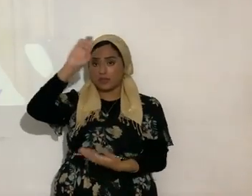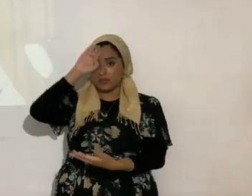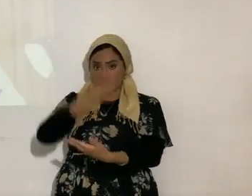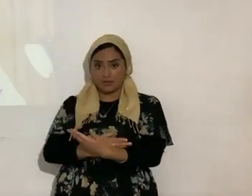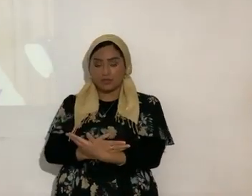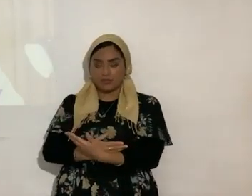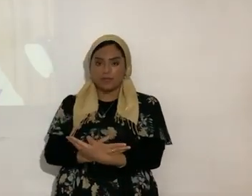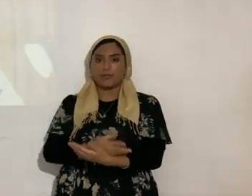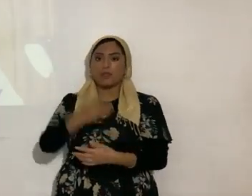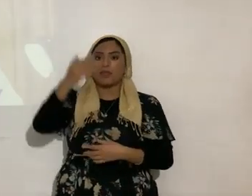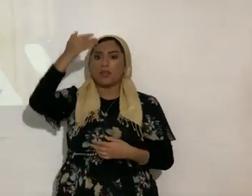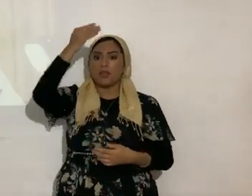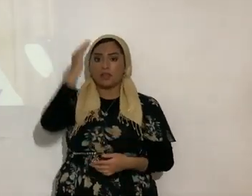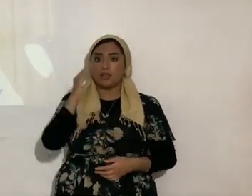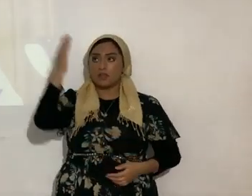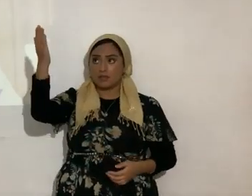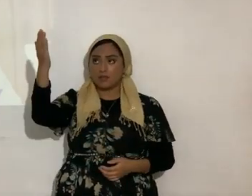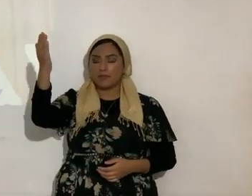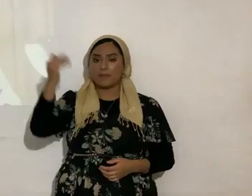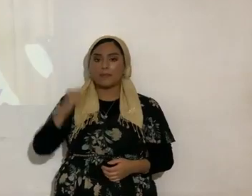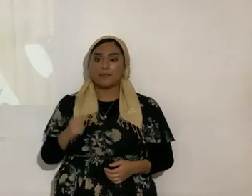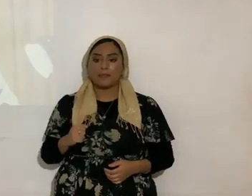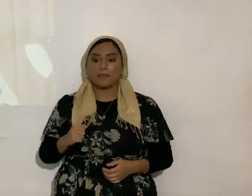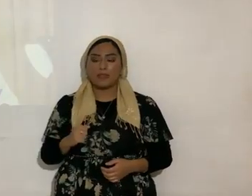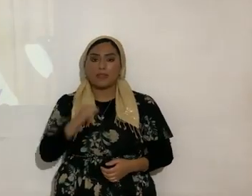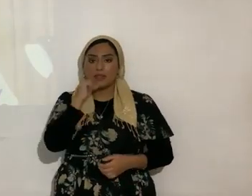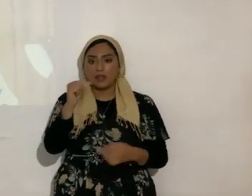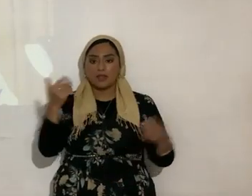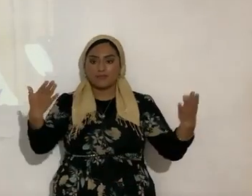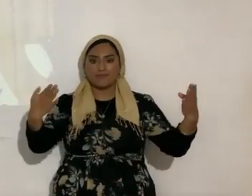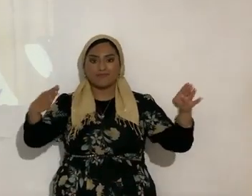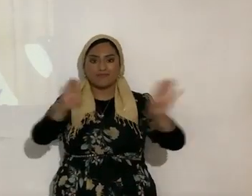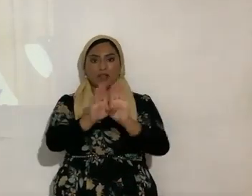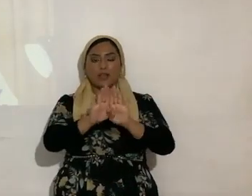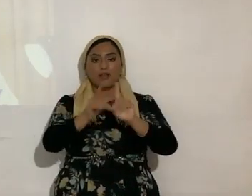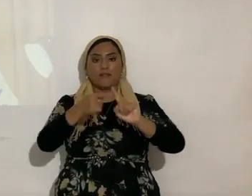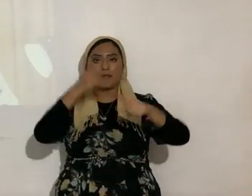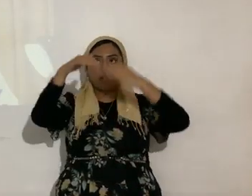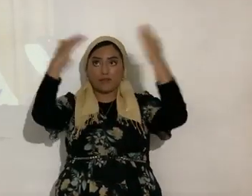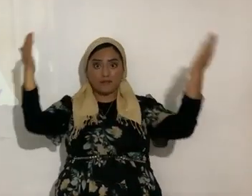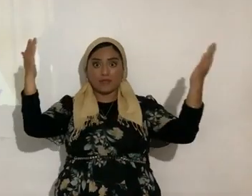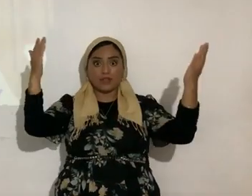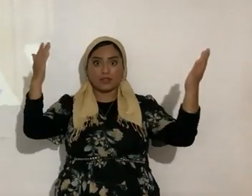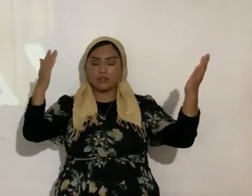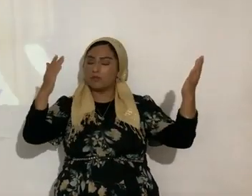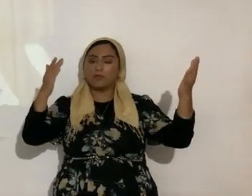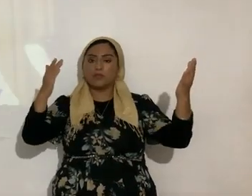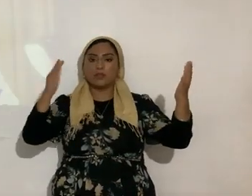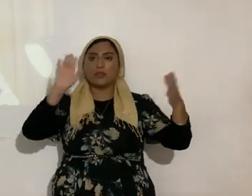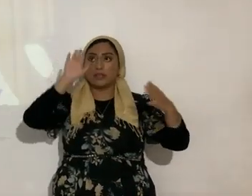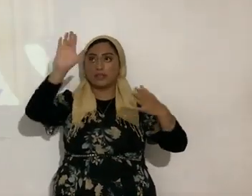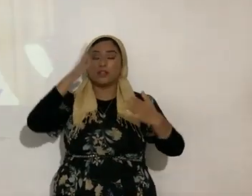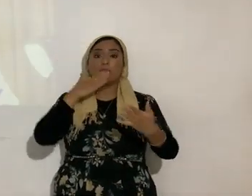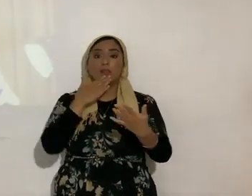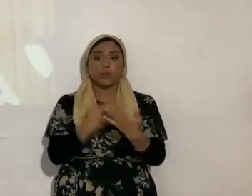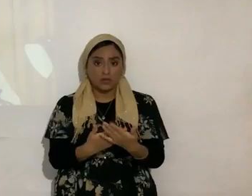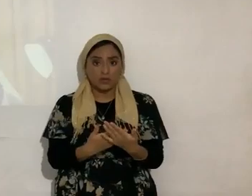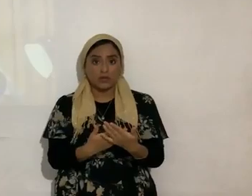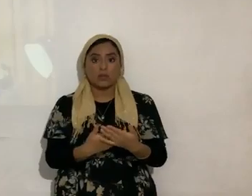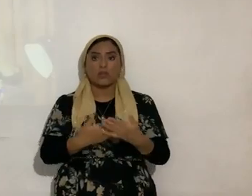Eloquín no nos cierra las puertas del cielo al contrario él es bueno y nos abre las